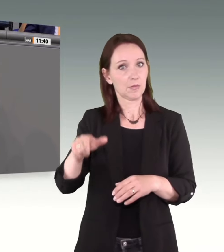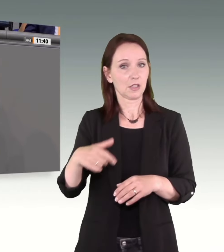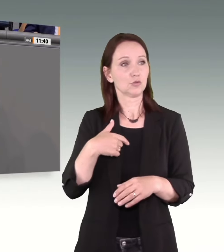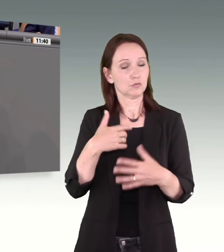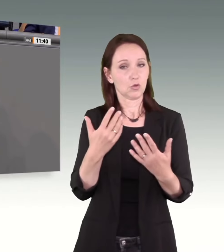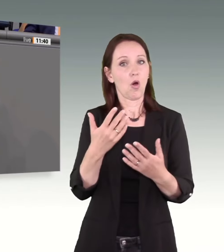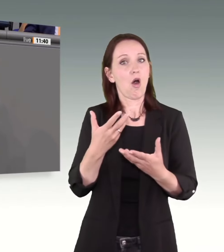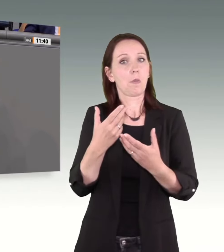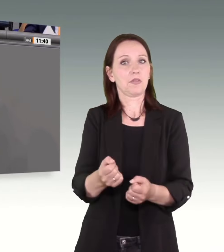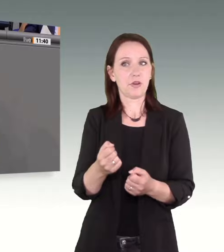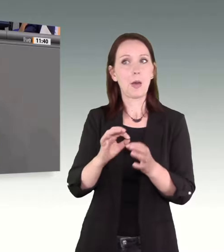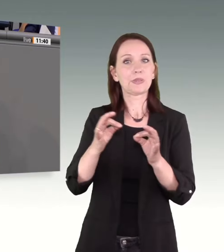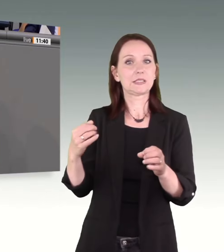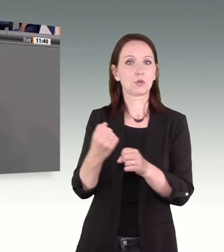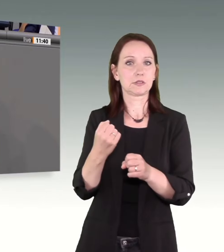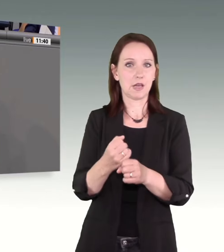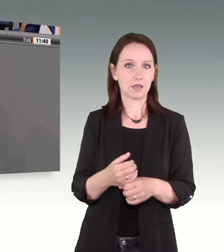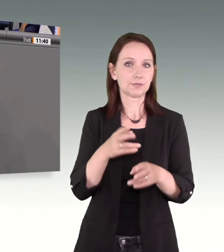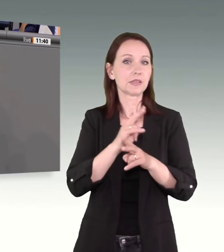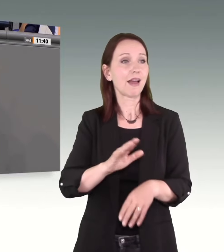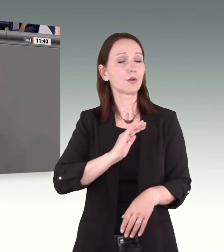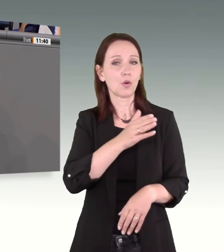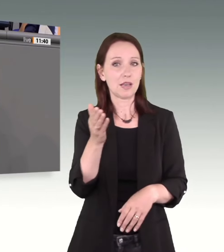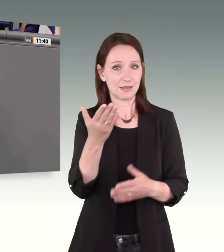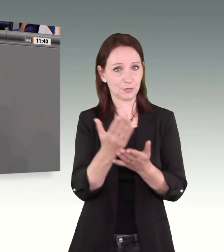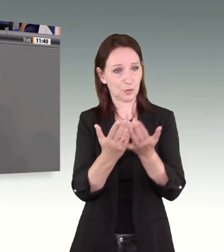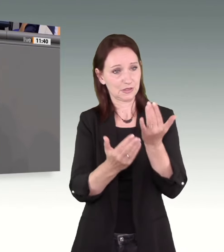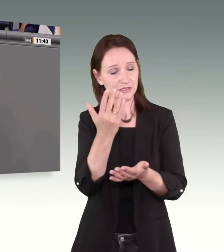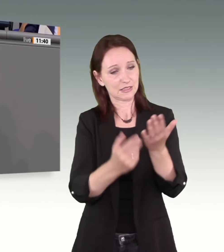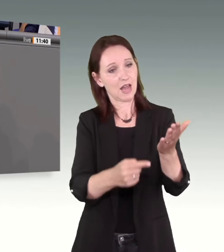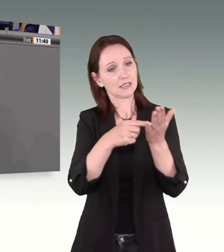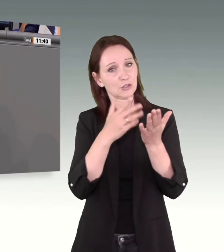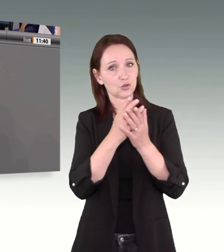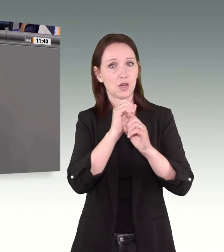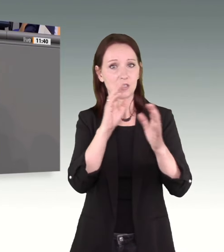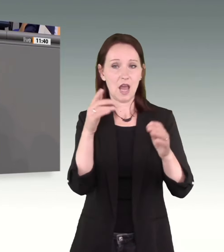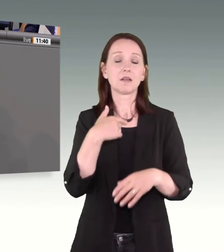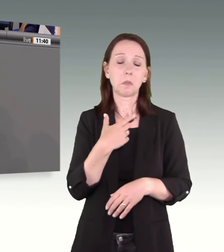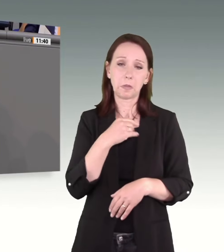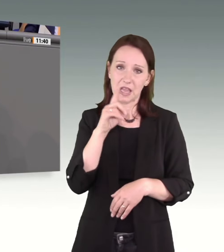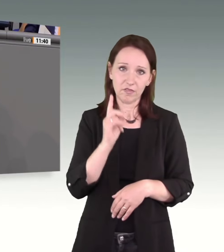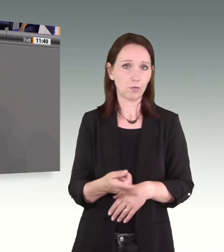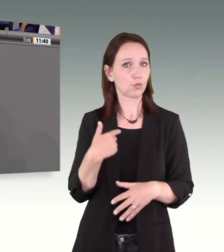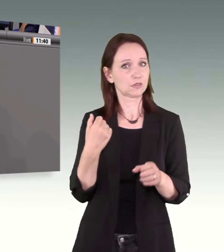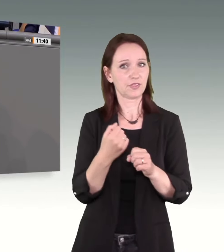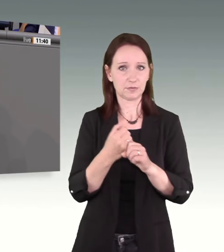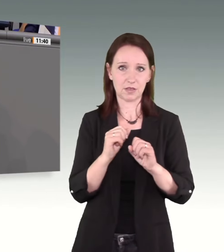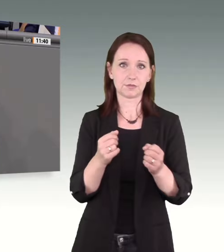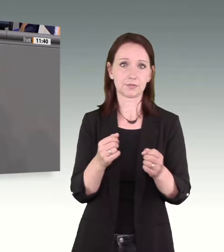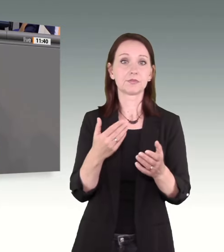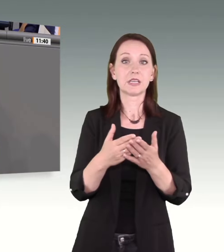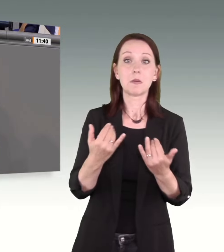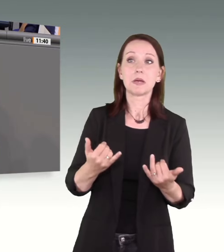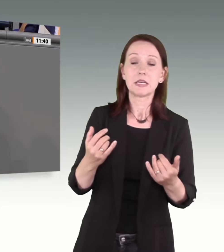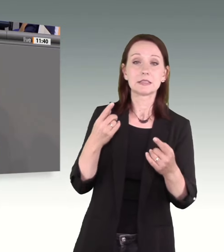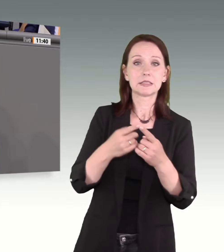zeigen deutlich, es gibt Handlungsbedarf. Und es geht uns nicht darum, Kritik an Gerichtsurteilen hier auszuüben, sondern es geht uns